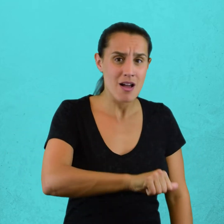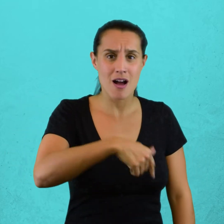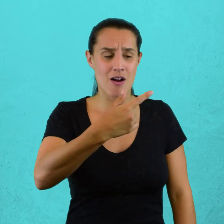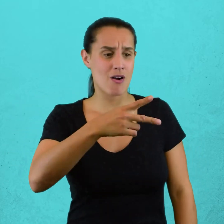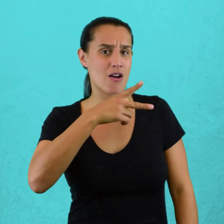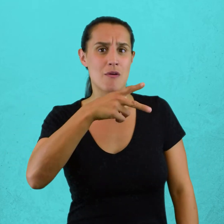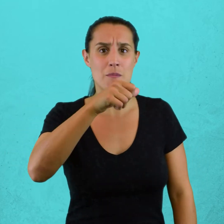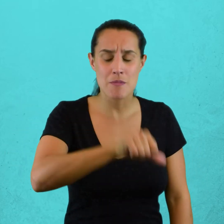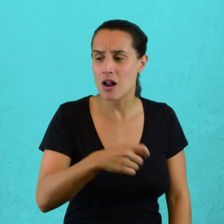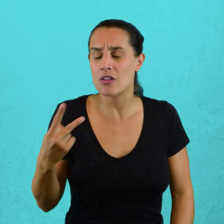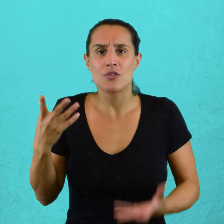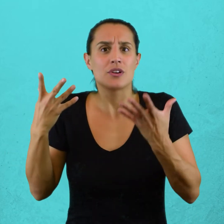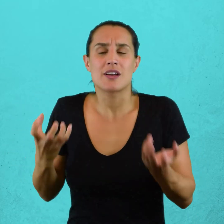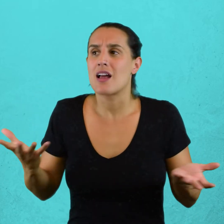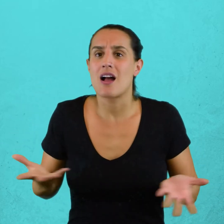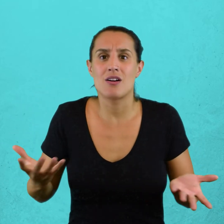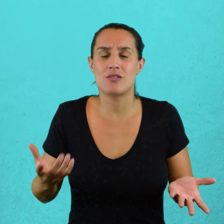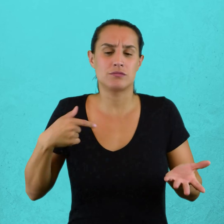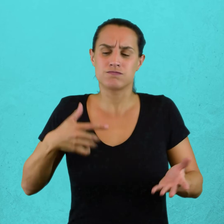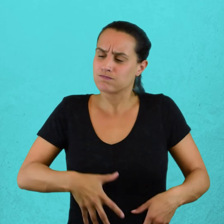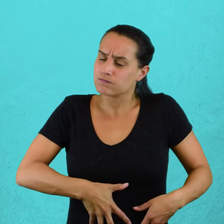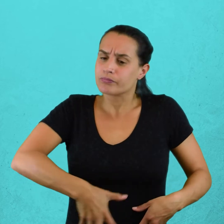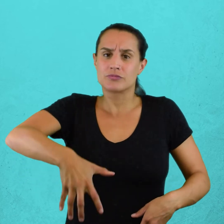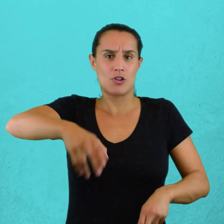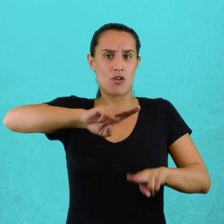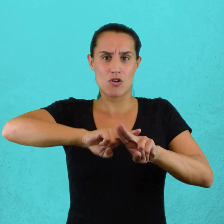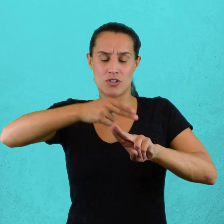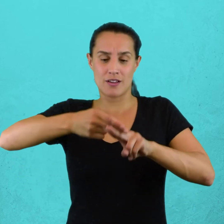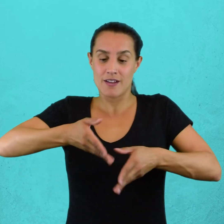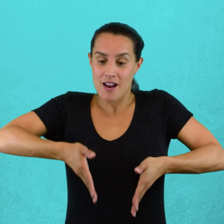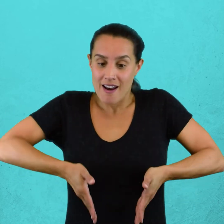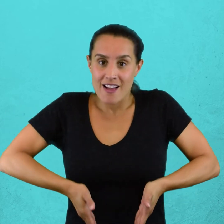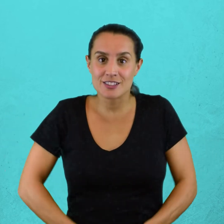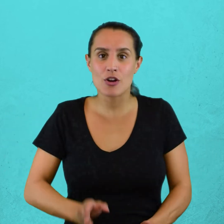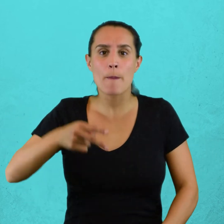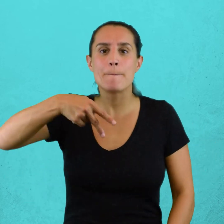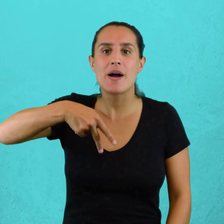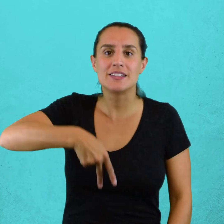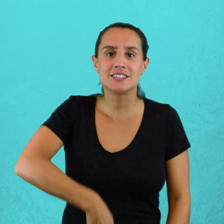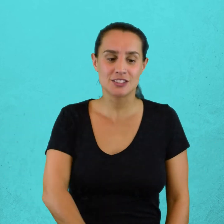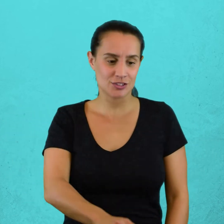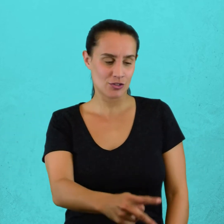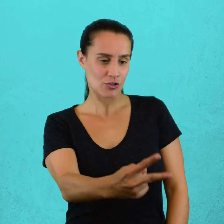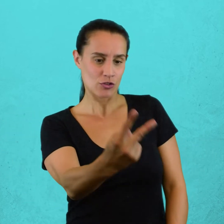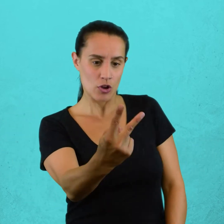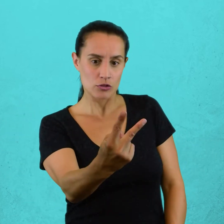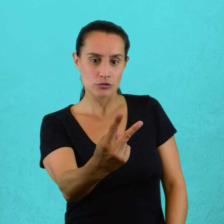ternura. Sobrevinieron mellizos y punto por punto repitióse el proceso de los dos mayores.